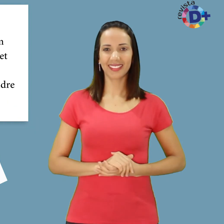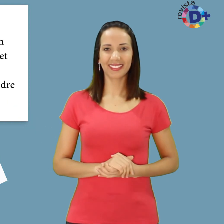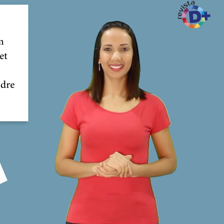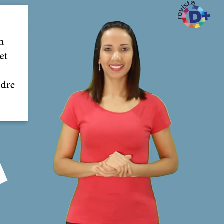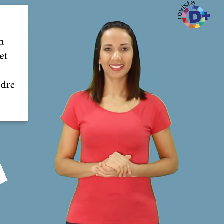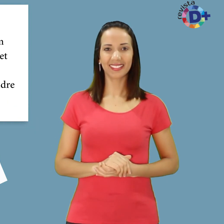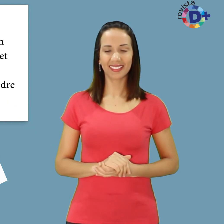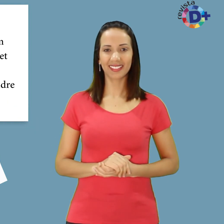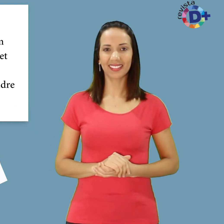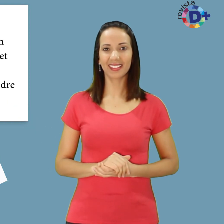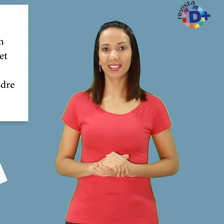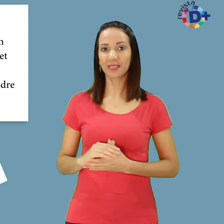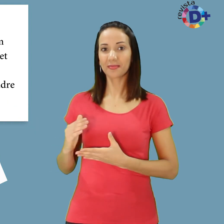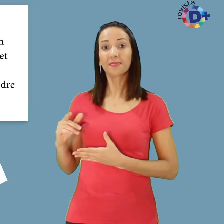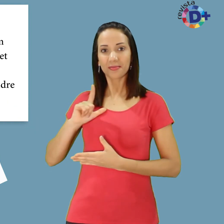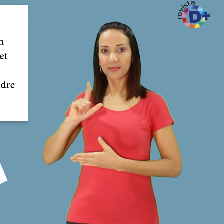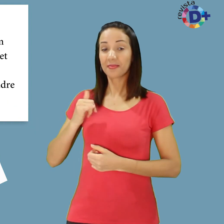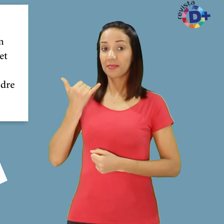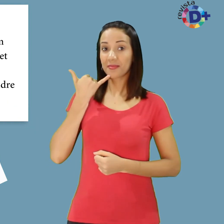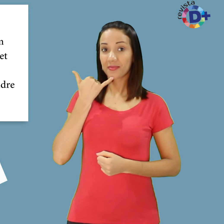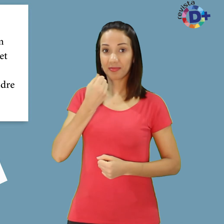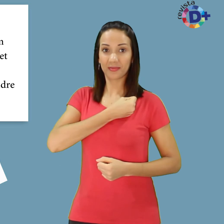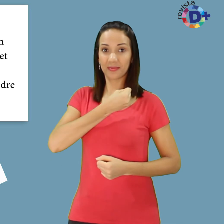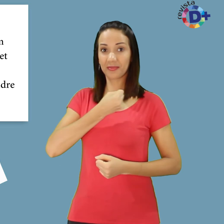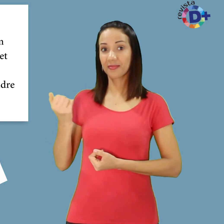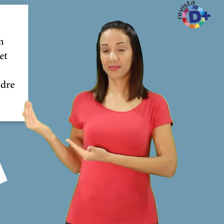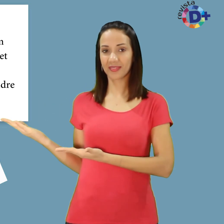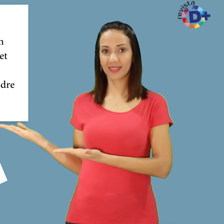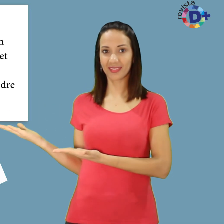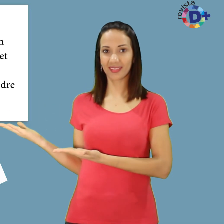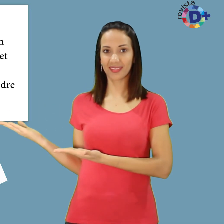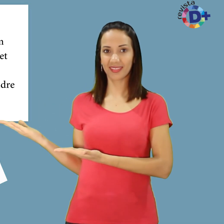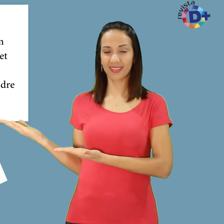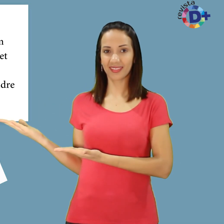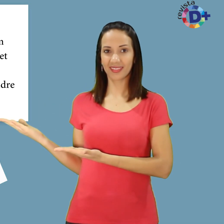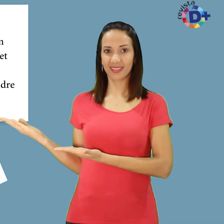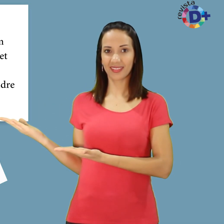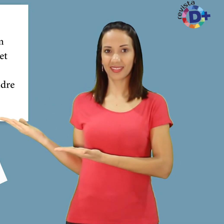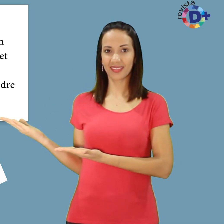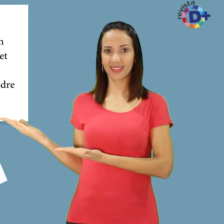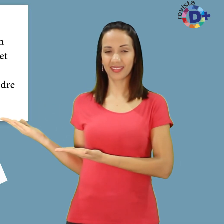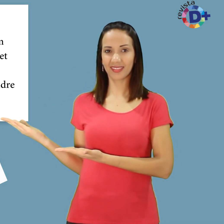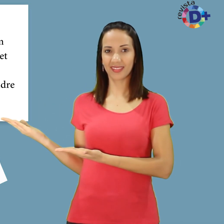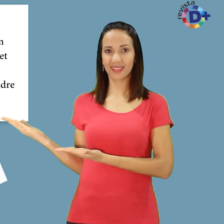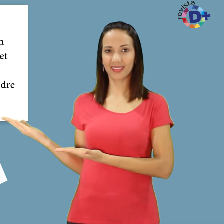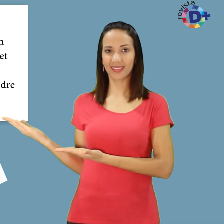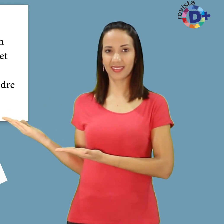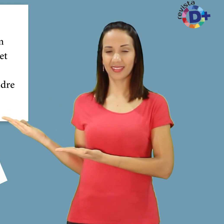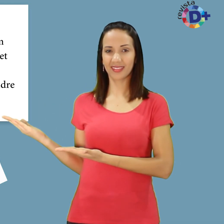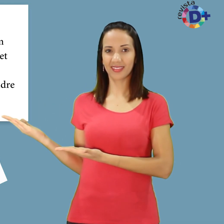Raquel D'Alpino Telefone 11 9 8 3 4 6